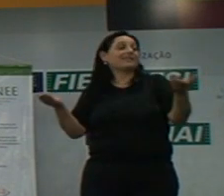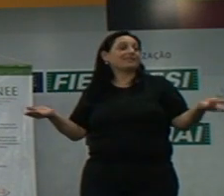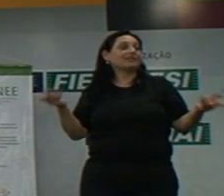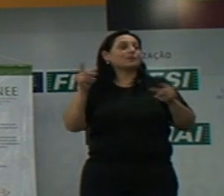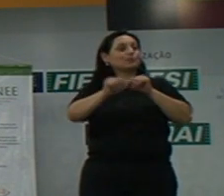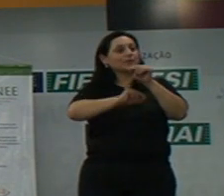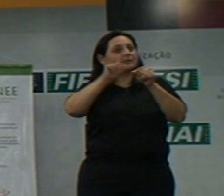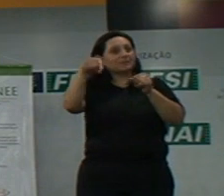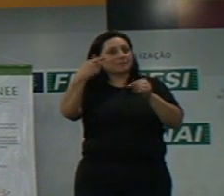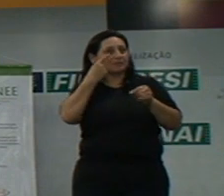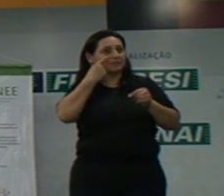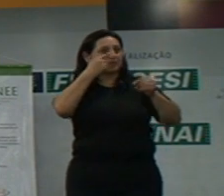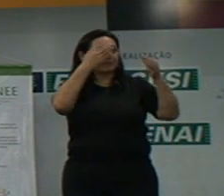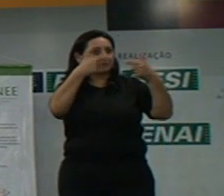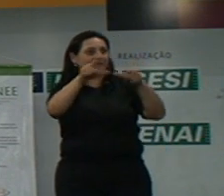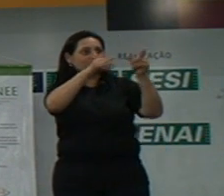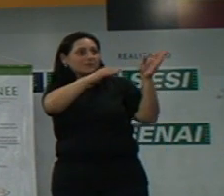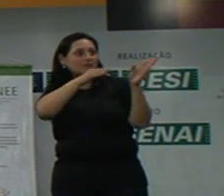pode continuar.